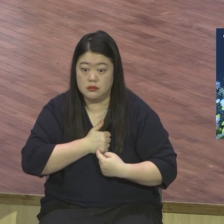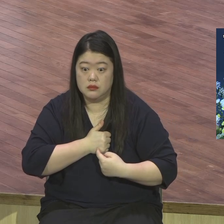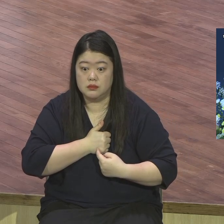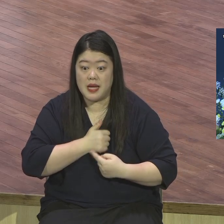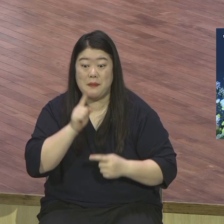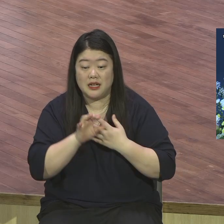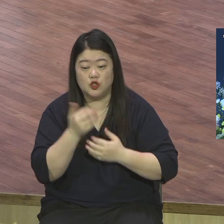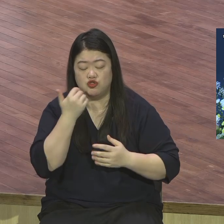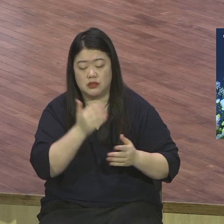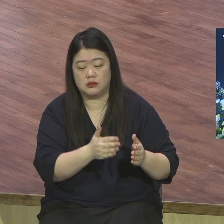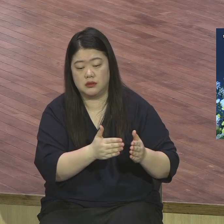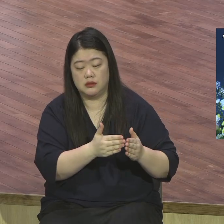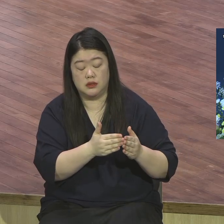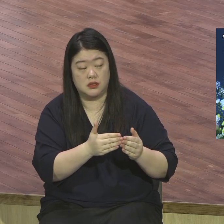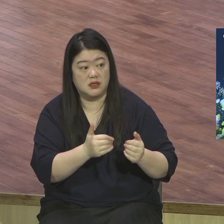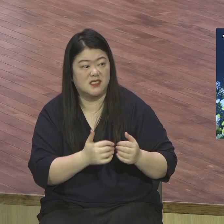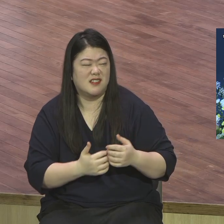그냥 폭발합니다 폭발해